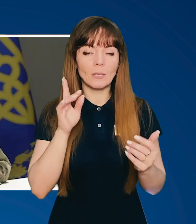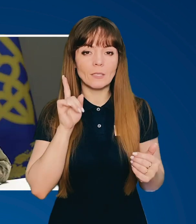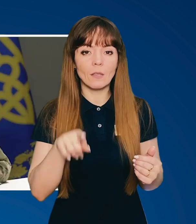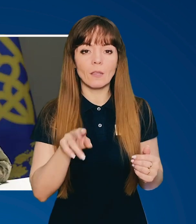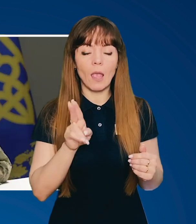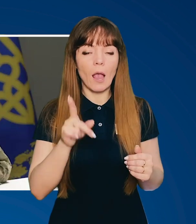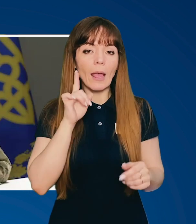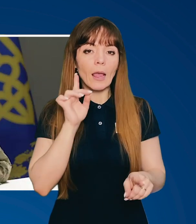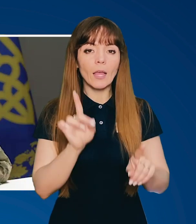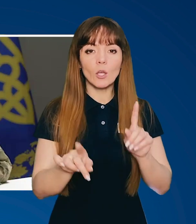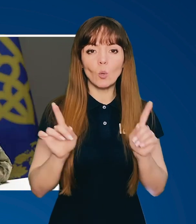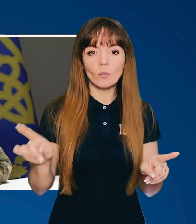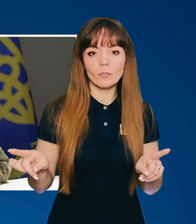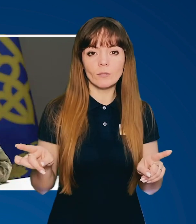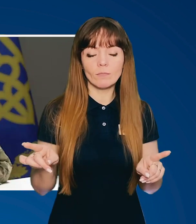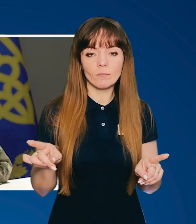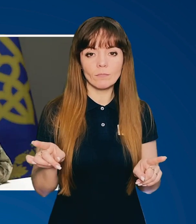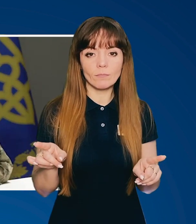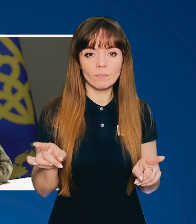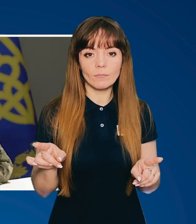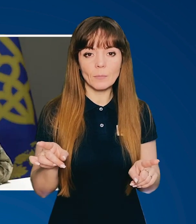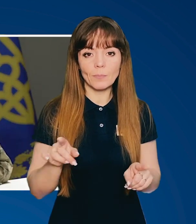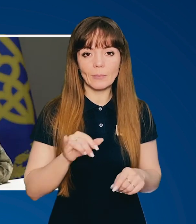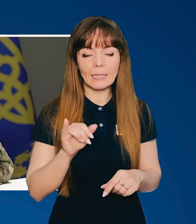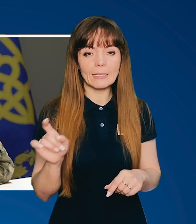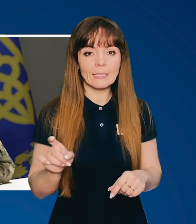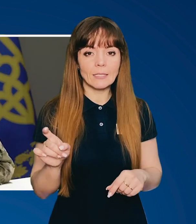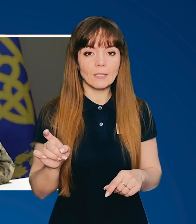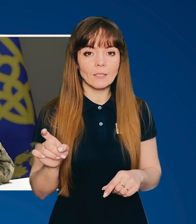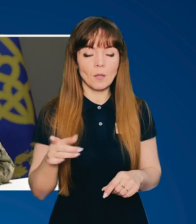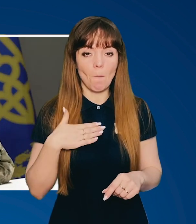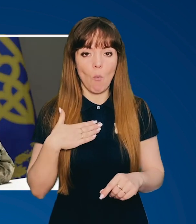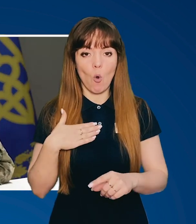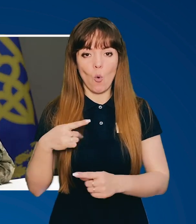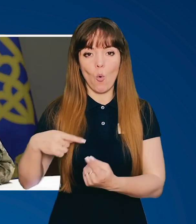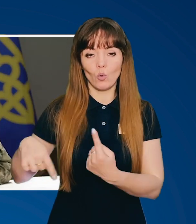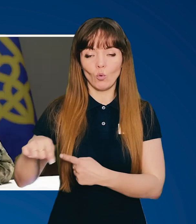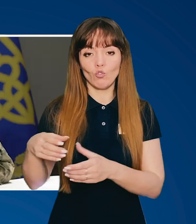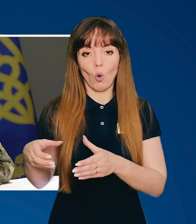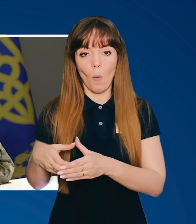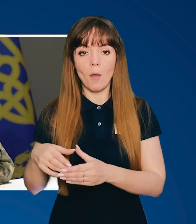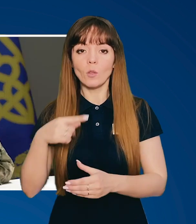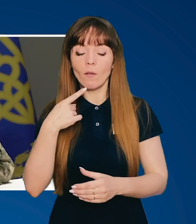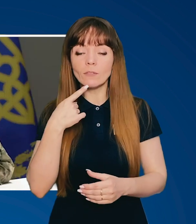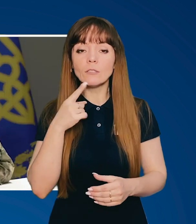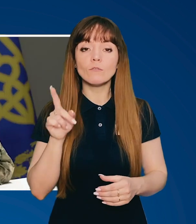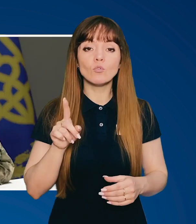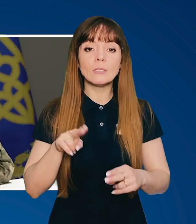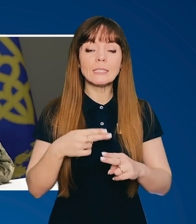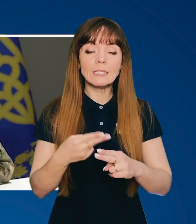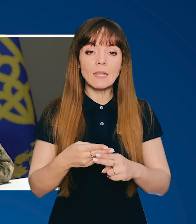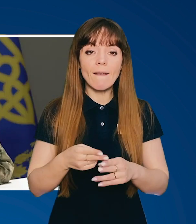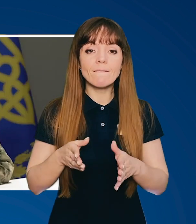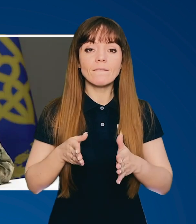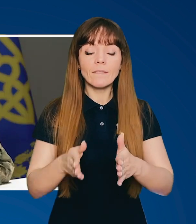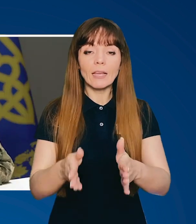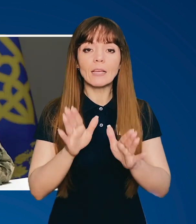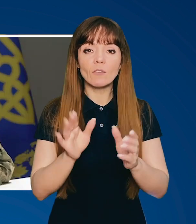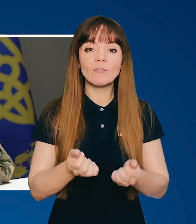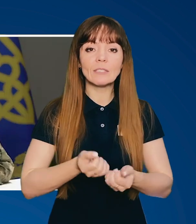Знаєте, як іноді дехто із мого оточення, команди говорить – це вихід у світле. Це